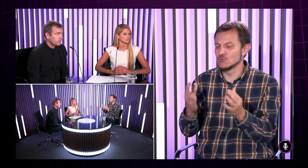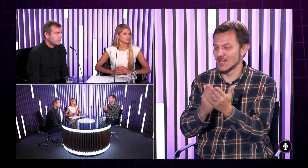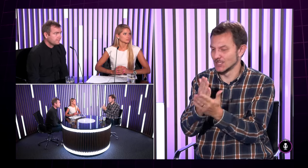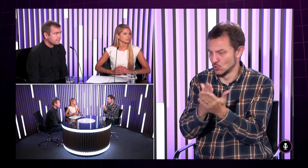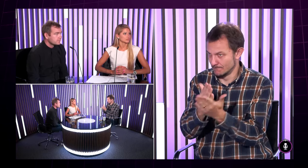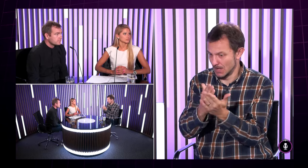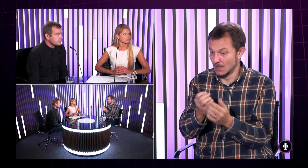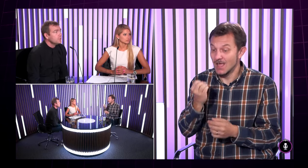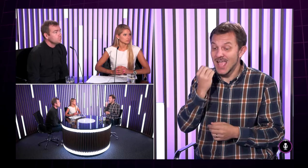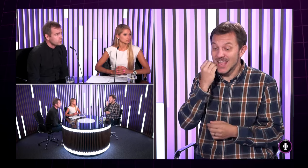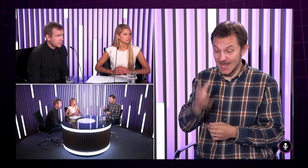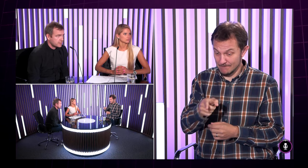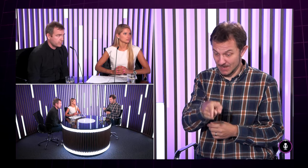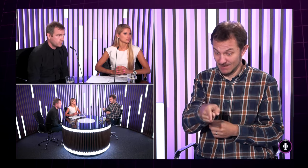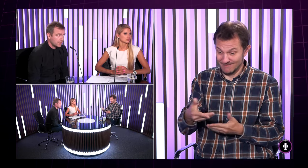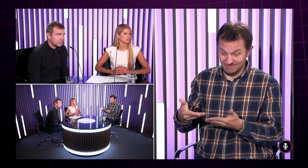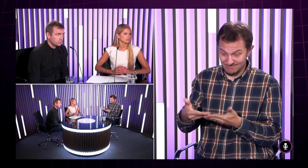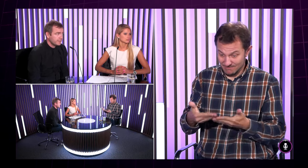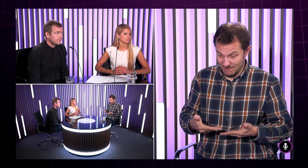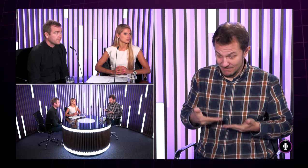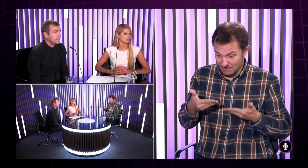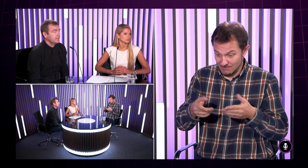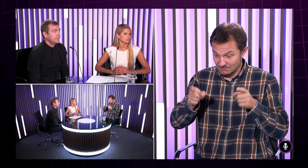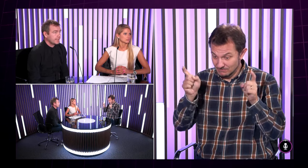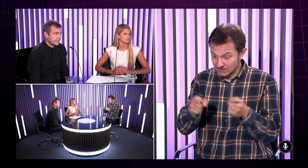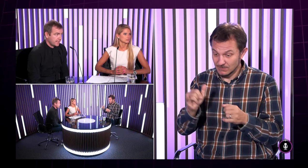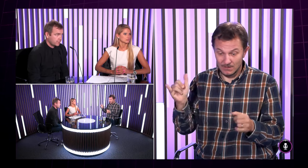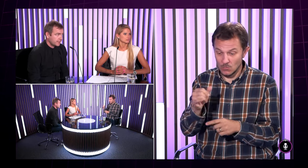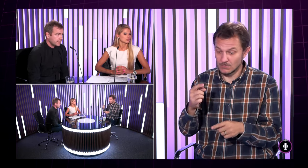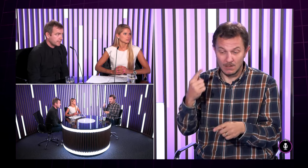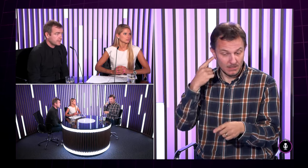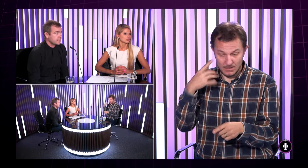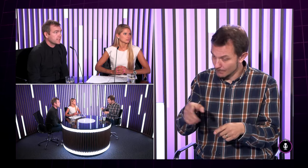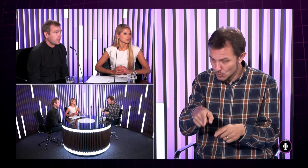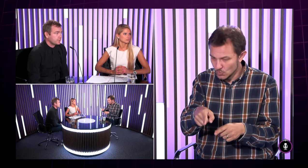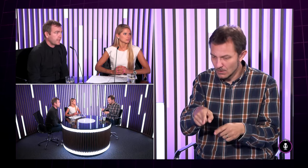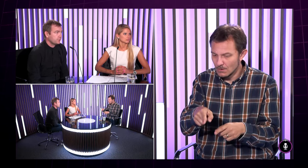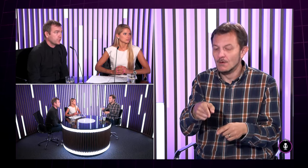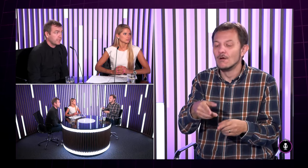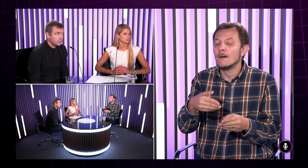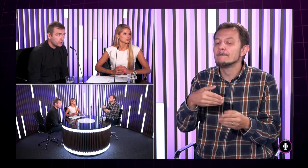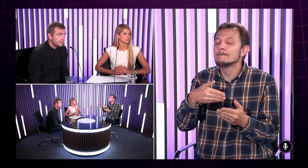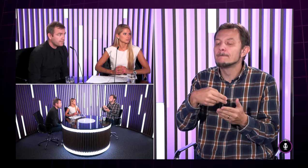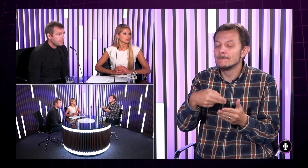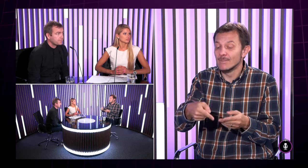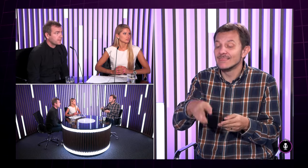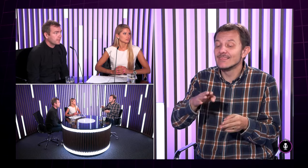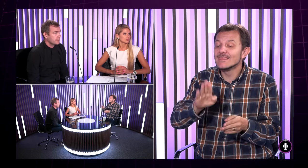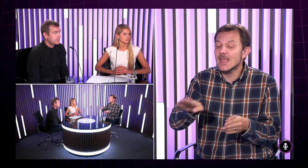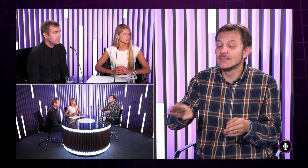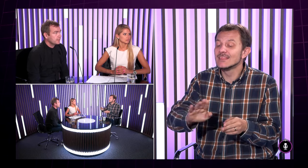odborníkov už sa zlepšujú stále služby. Dieťa, keď sa narodí, zisti sa naozaj to, že keď nepočuje,